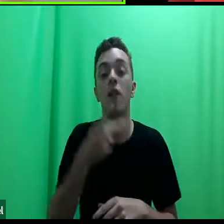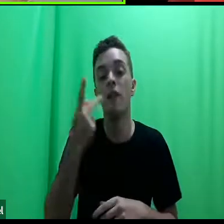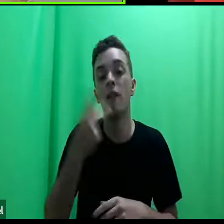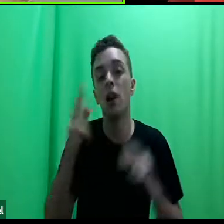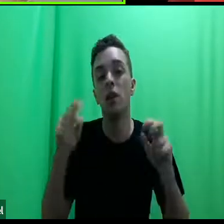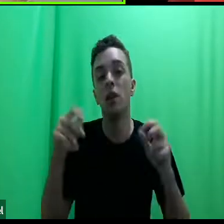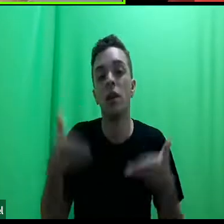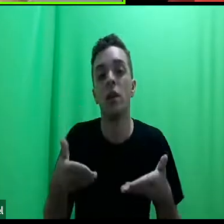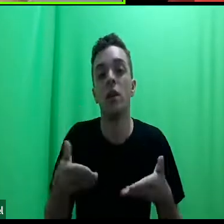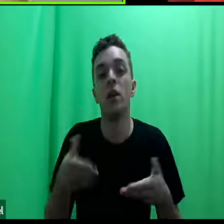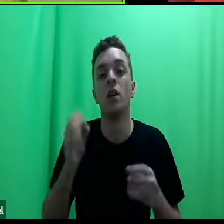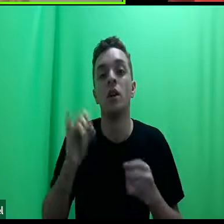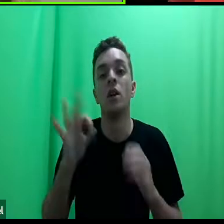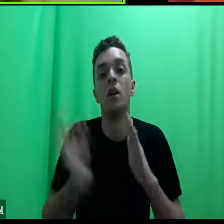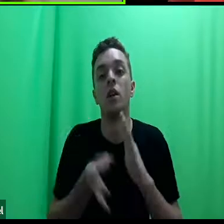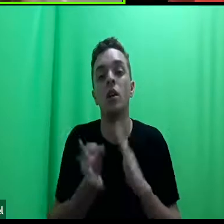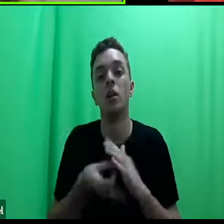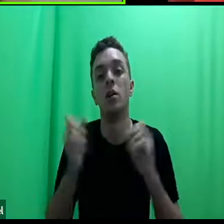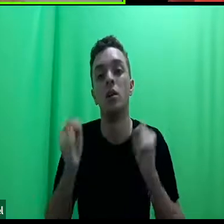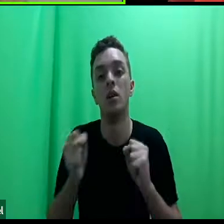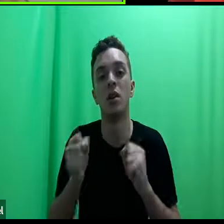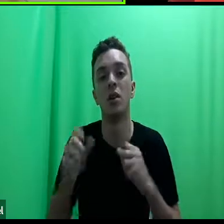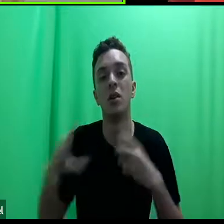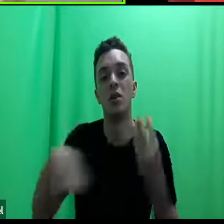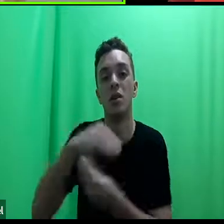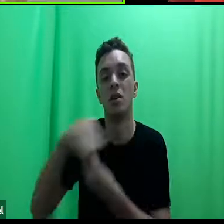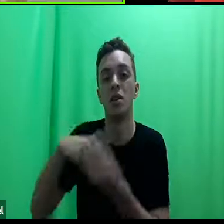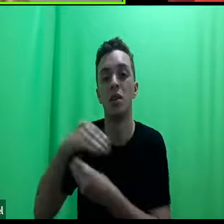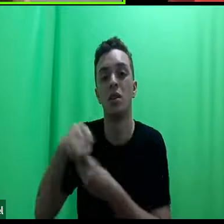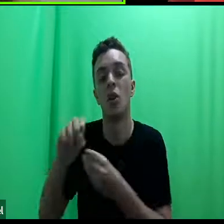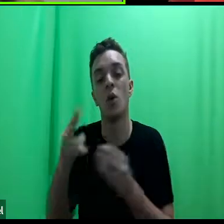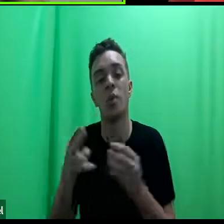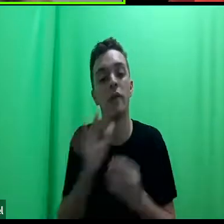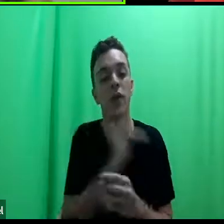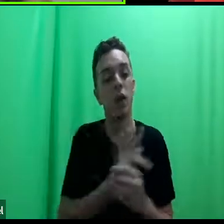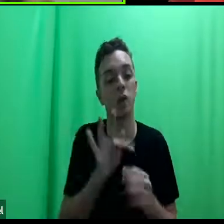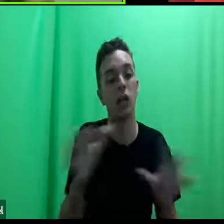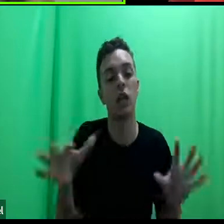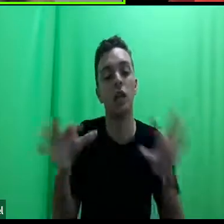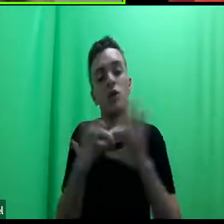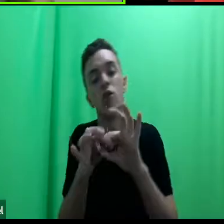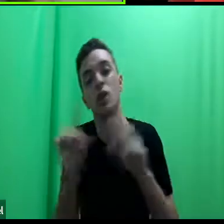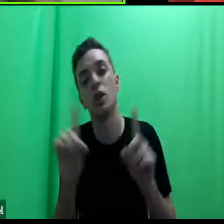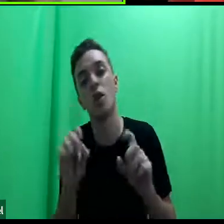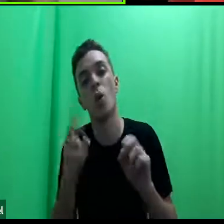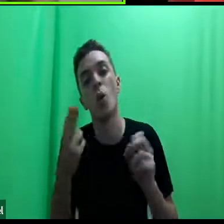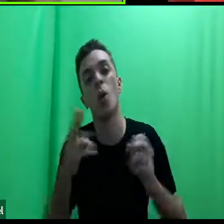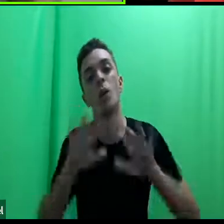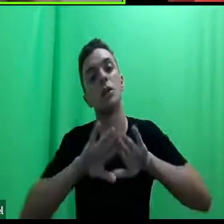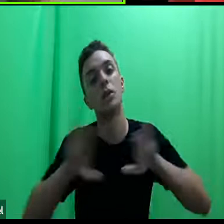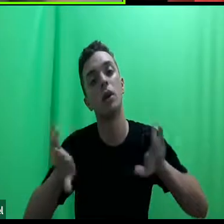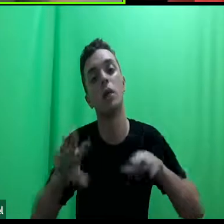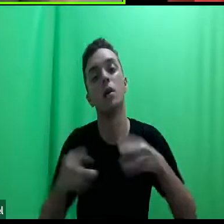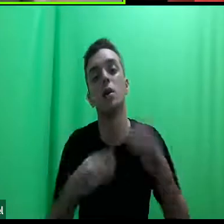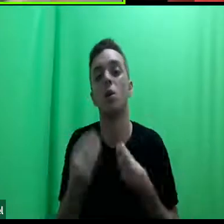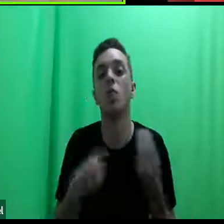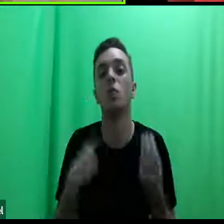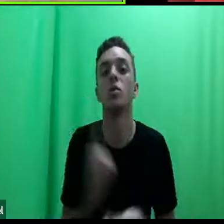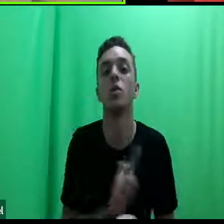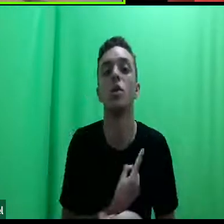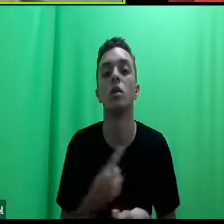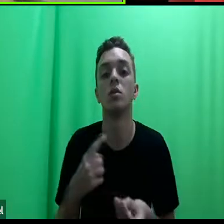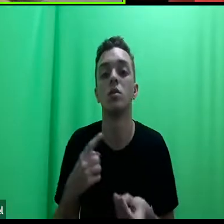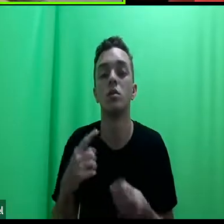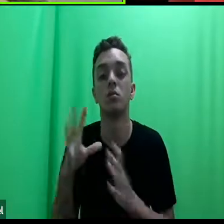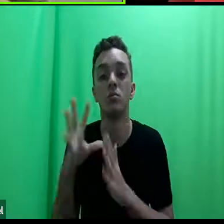se a clínica pode estar associada a uma extensão ou não, se ela é uma coisa separada disso, e como os nossos modelos, né,